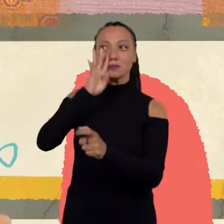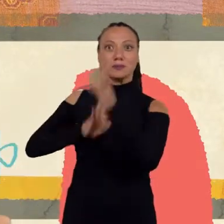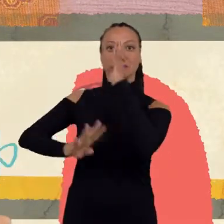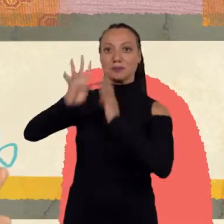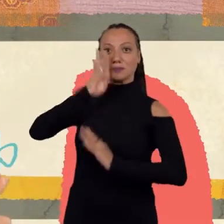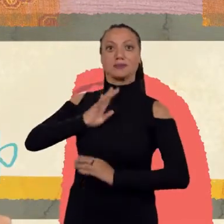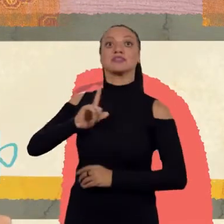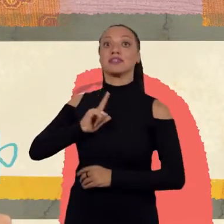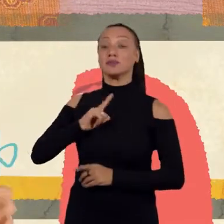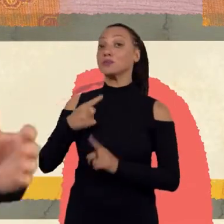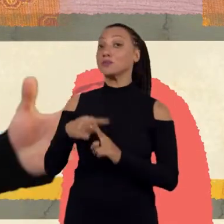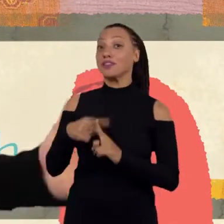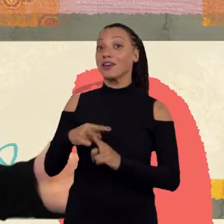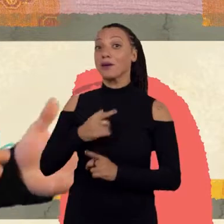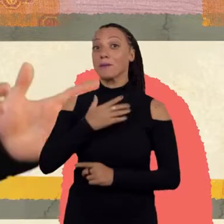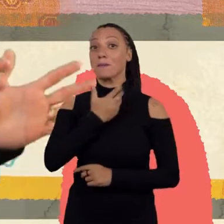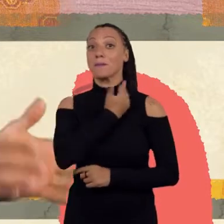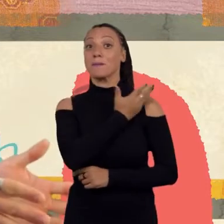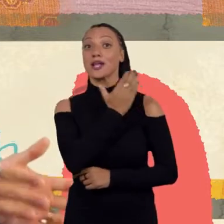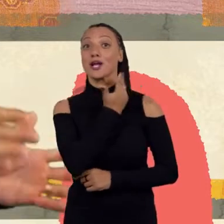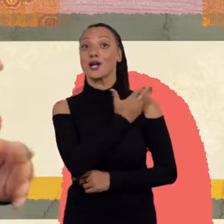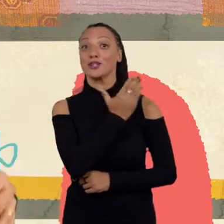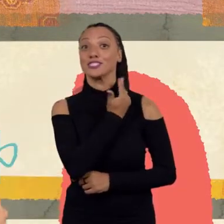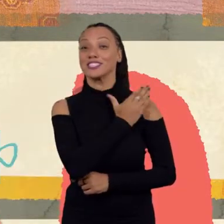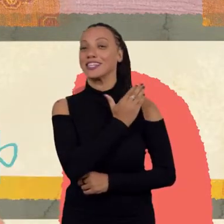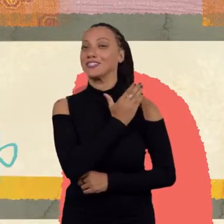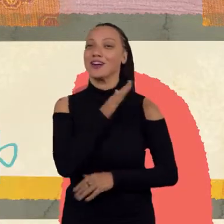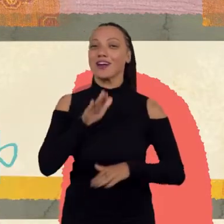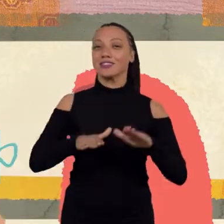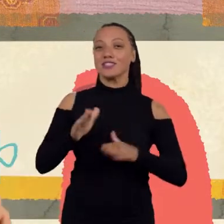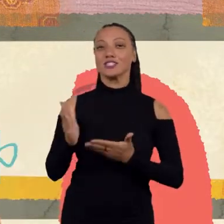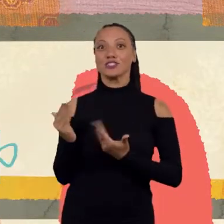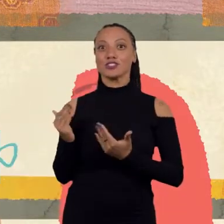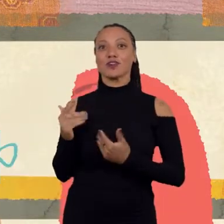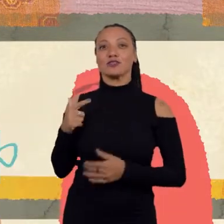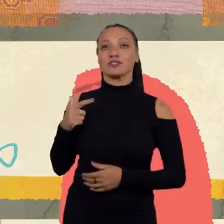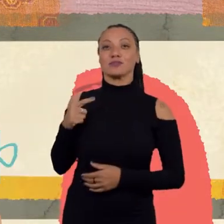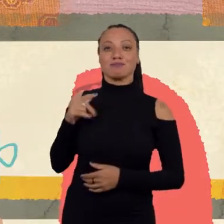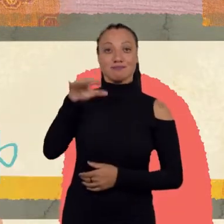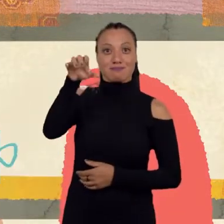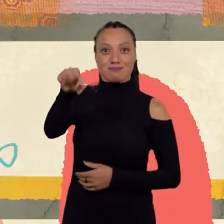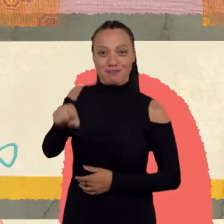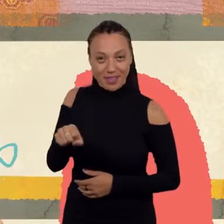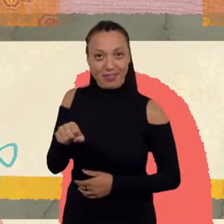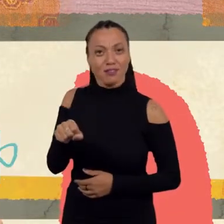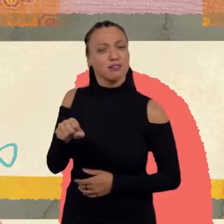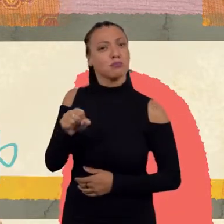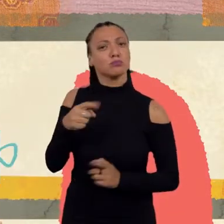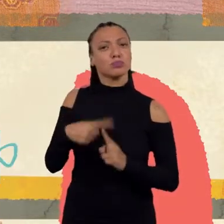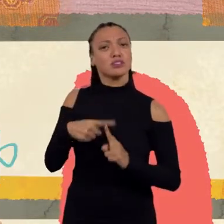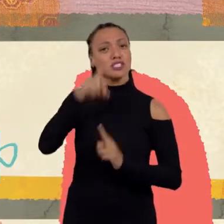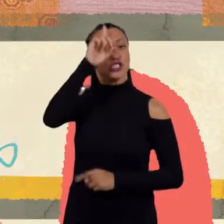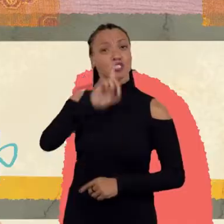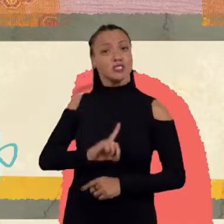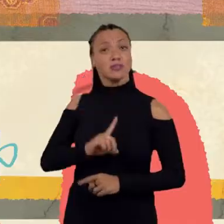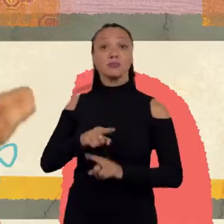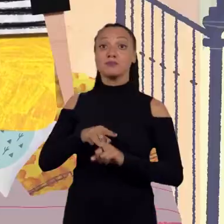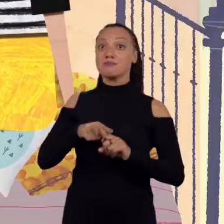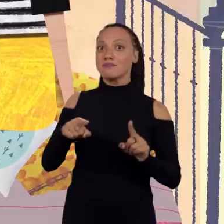discriminação, preconceito pelo adolescente. Estar lá buscando os seus direitos, mas as pessoas, existe